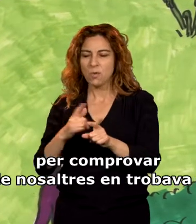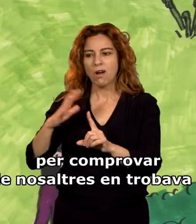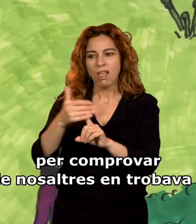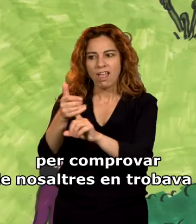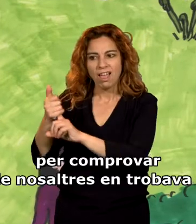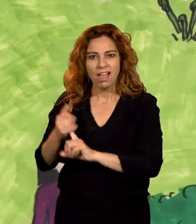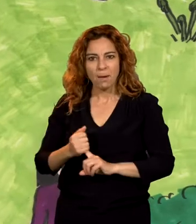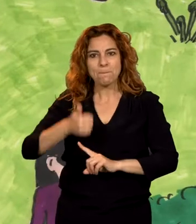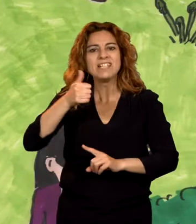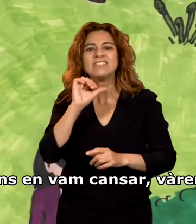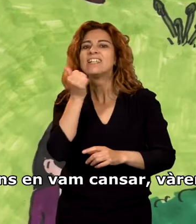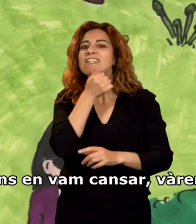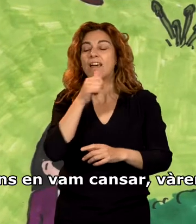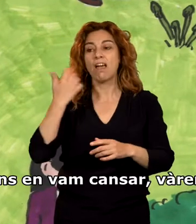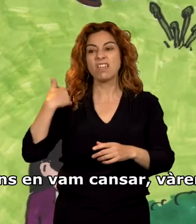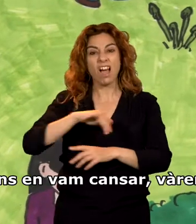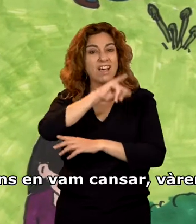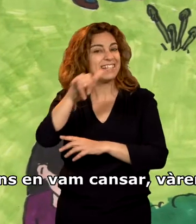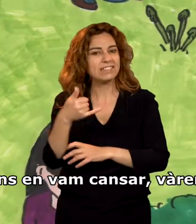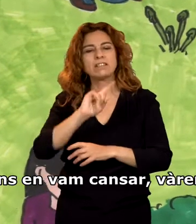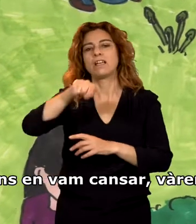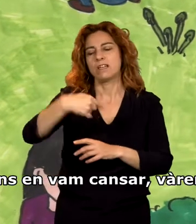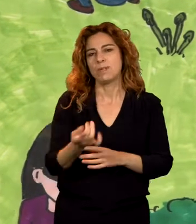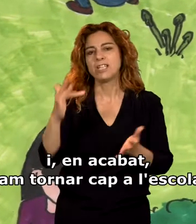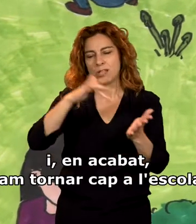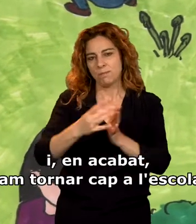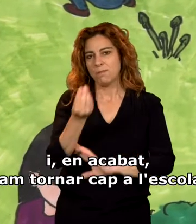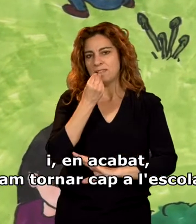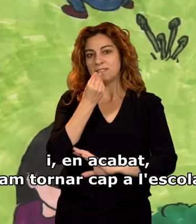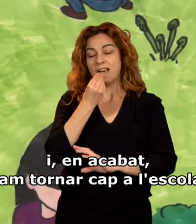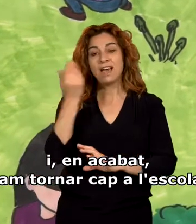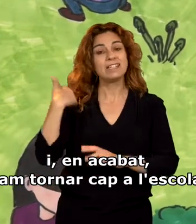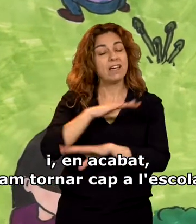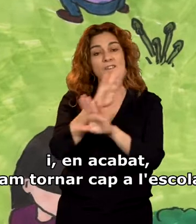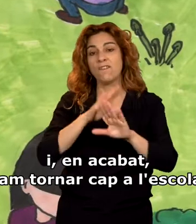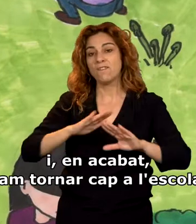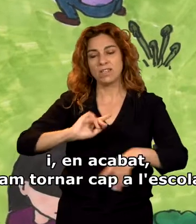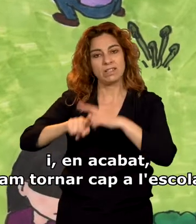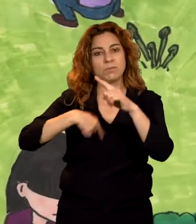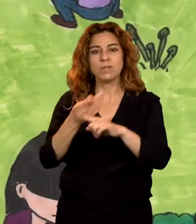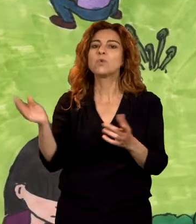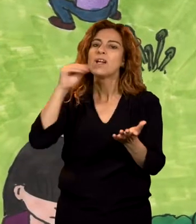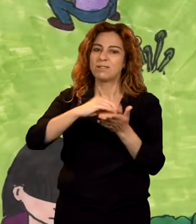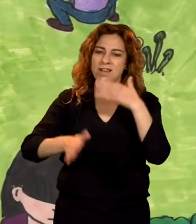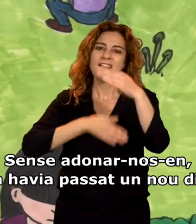comprovar qui de nosaltres en trobava més. Quan ens en vam cansar, varen dinar i, en acabat, vam tornar cap a l'escola.